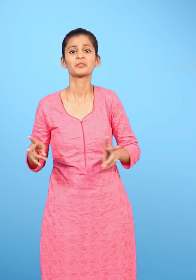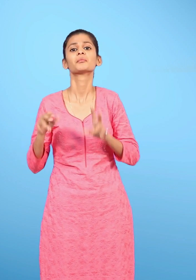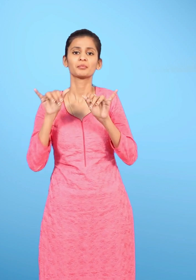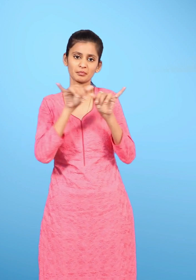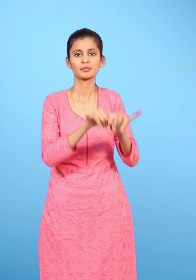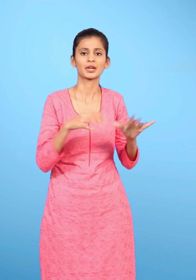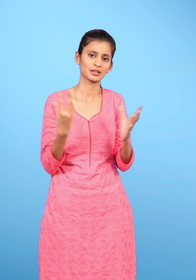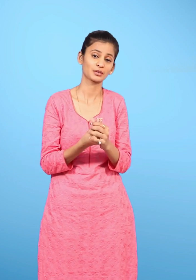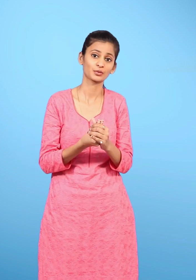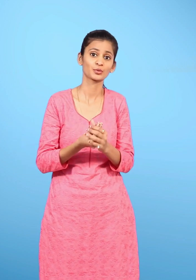हैं